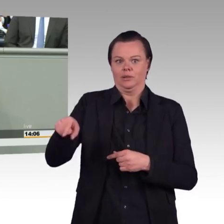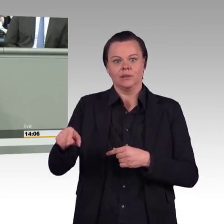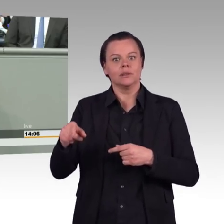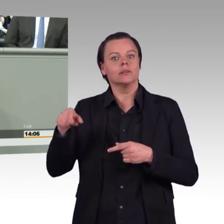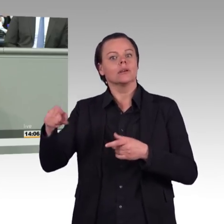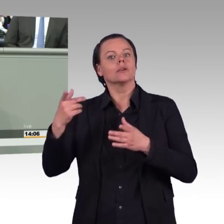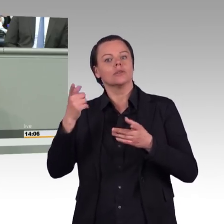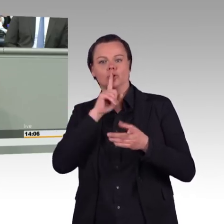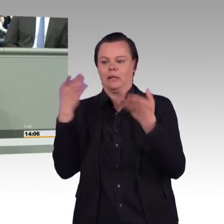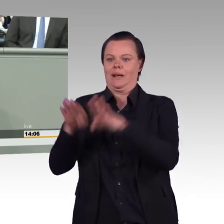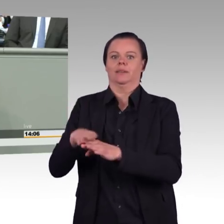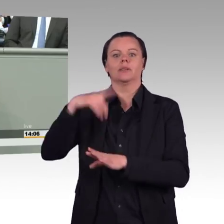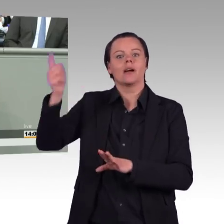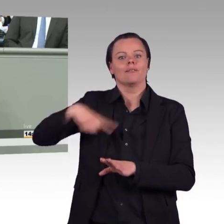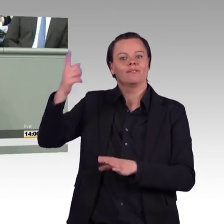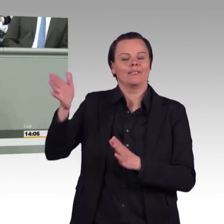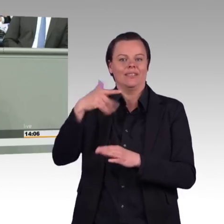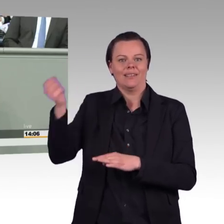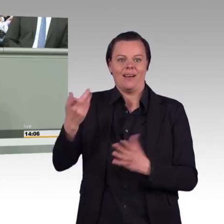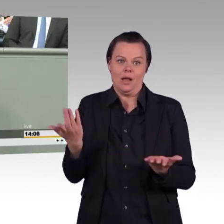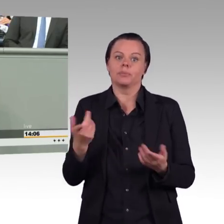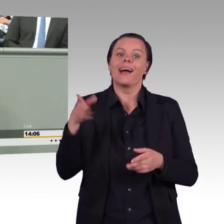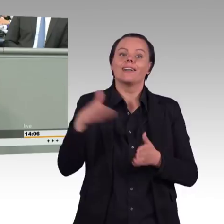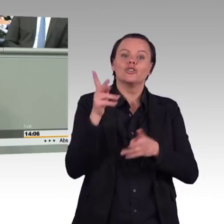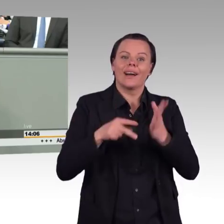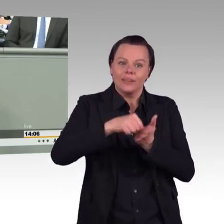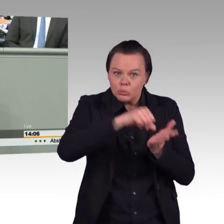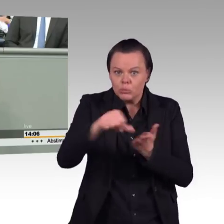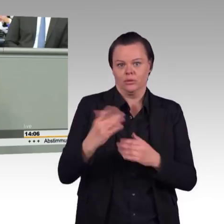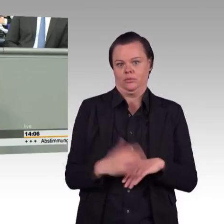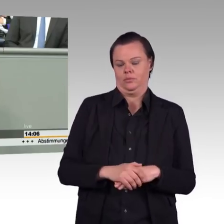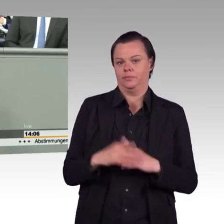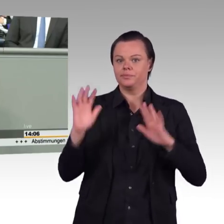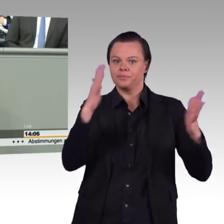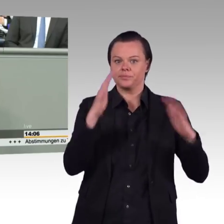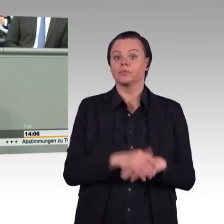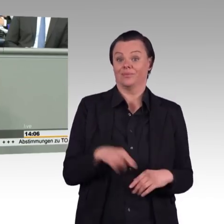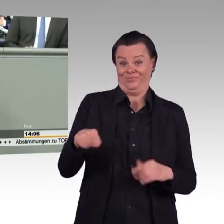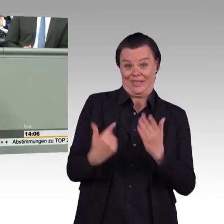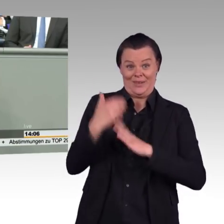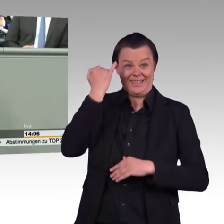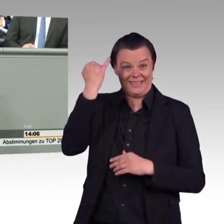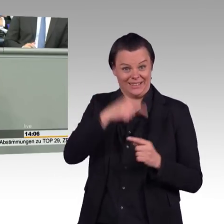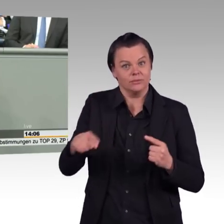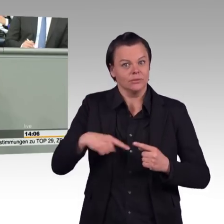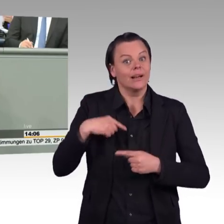definieren und die Umsetzung den Leuten überlassen, die über das technische Know-how verfügen. Wir setzen uns ein für einen